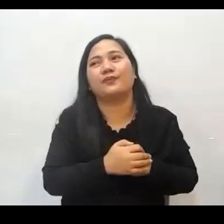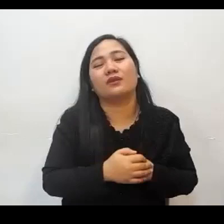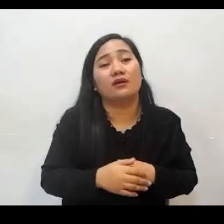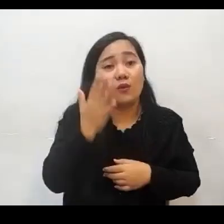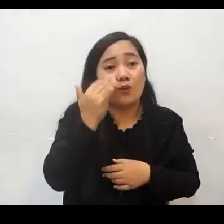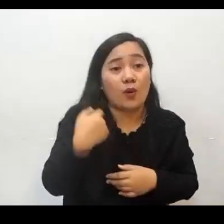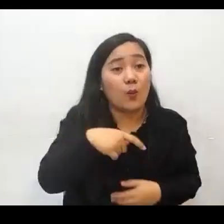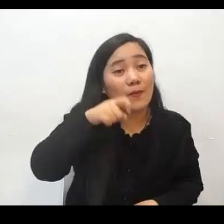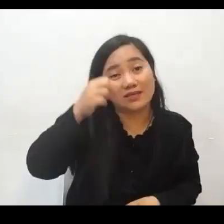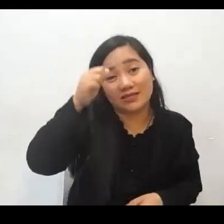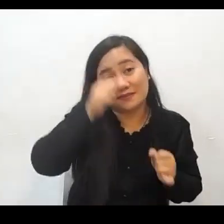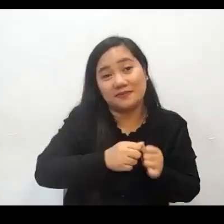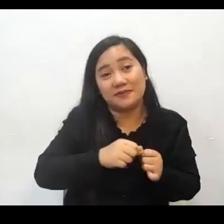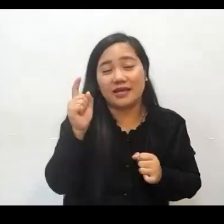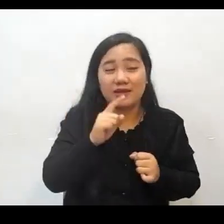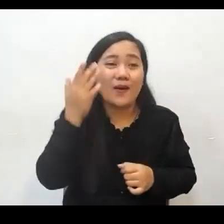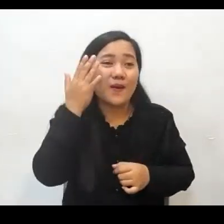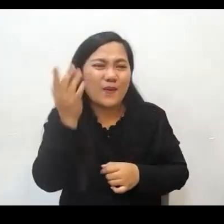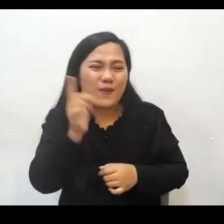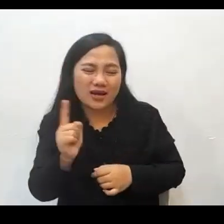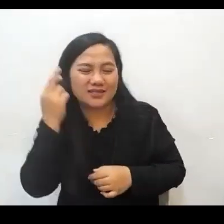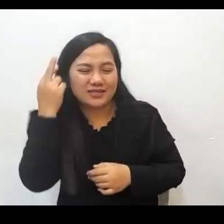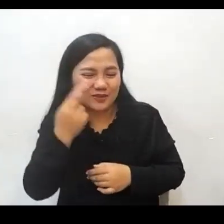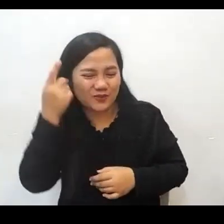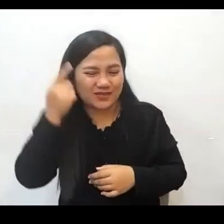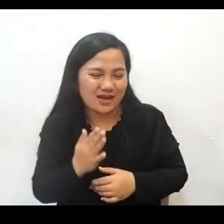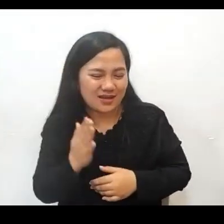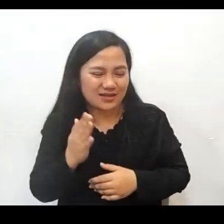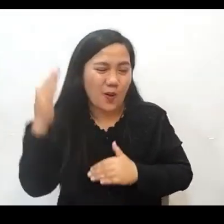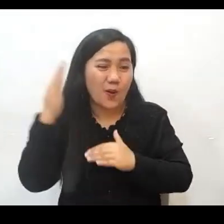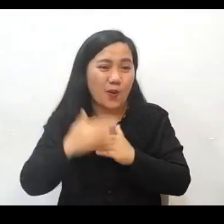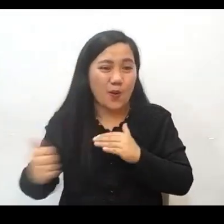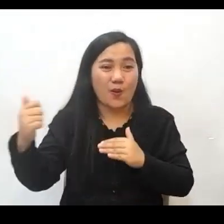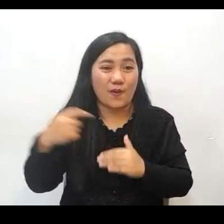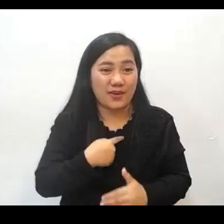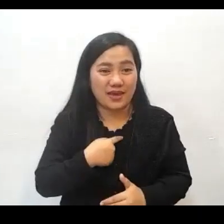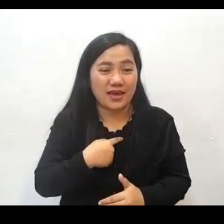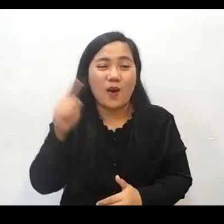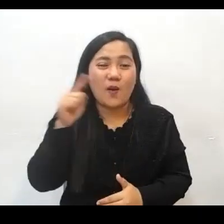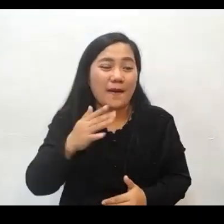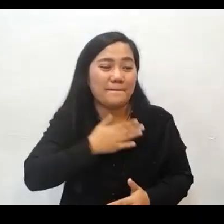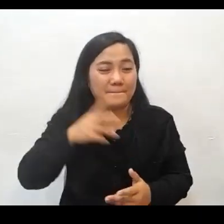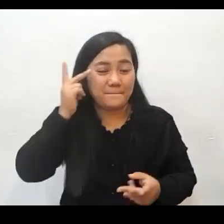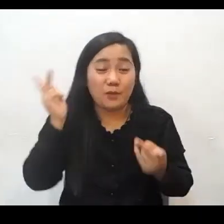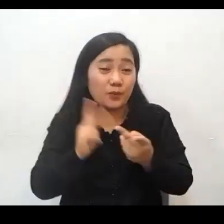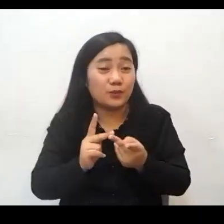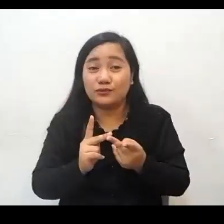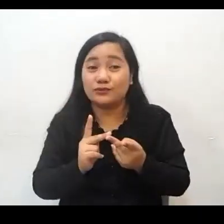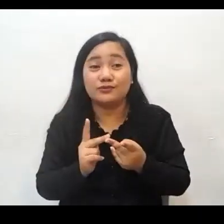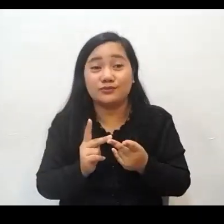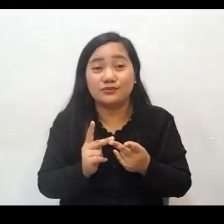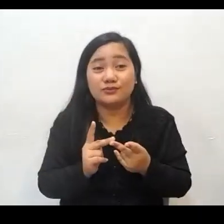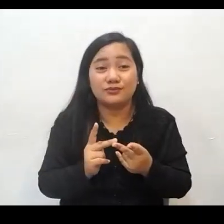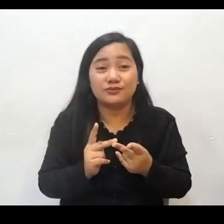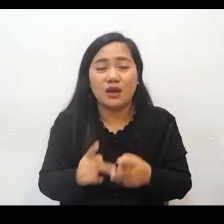is to separate us from the world. Kaya kailangan po natin palaging alalahanin na yung dahilan kung bakit po tayo tinawag ng Diyos upang tayo po ay